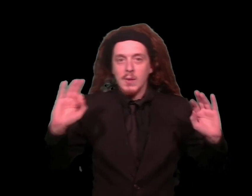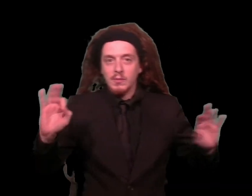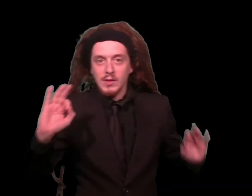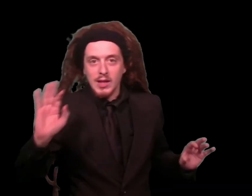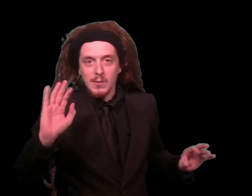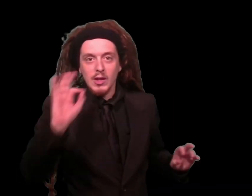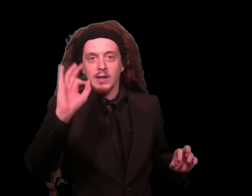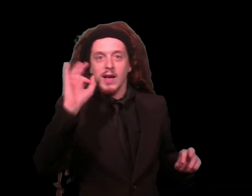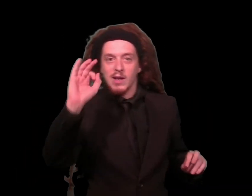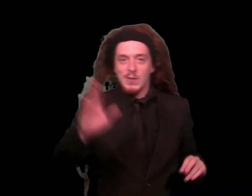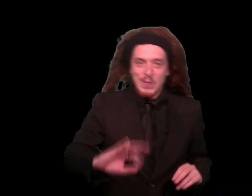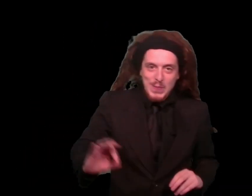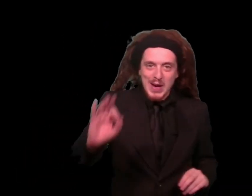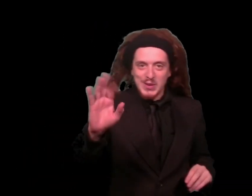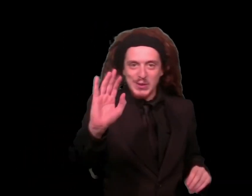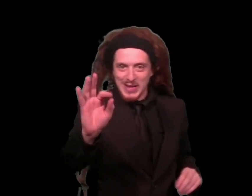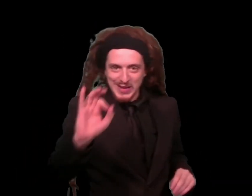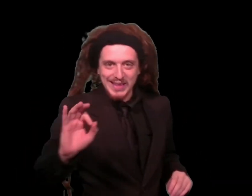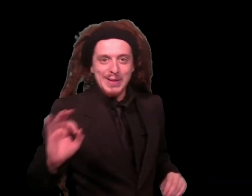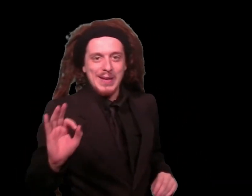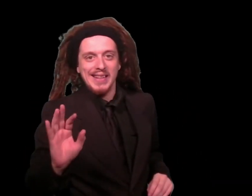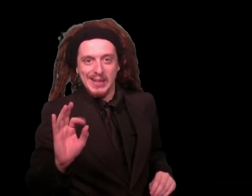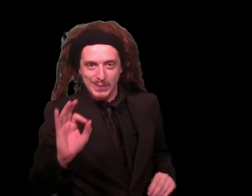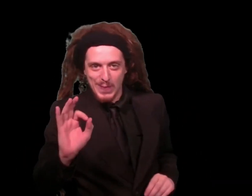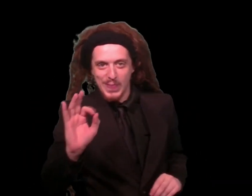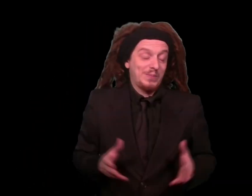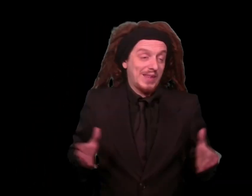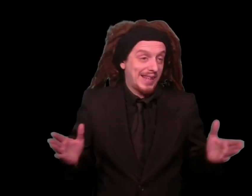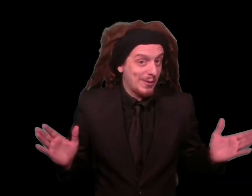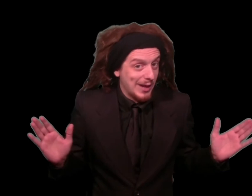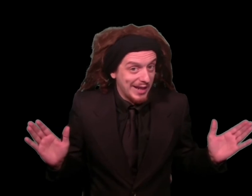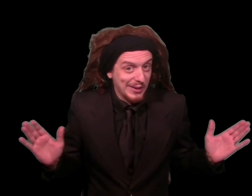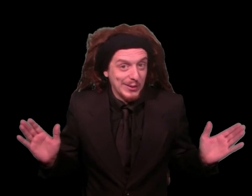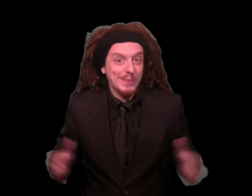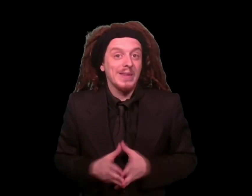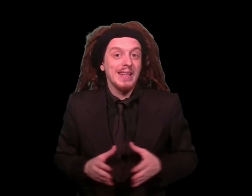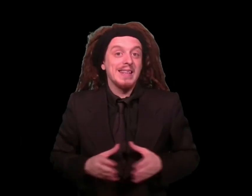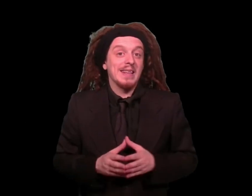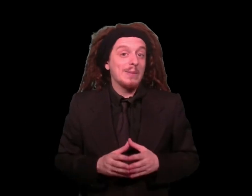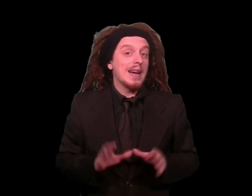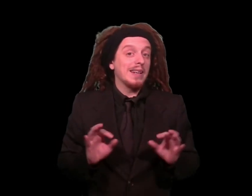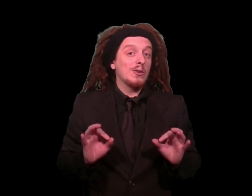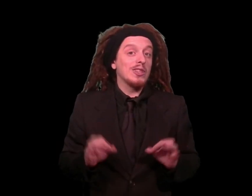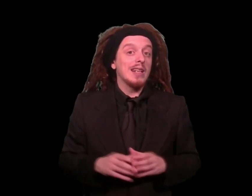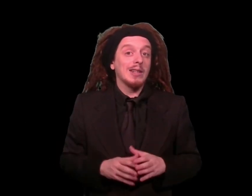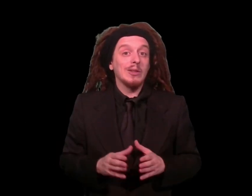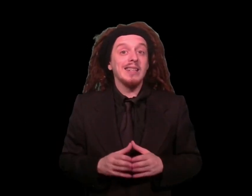di saltare un pasto alla settimana. Che volendo sarebbe anche consigliato dai